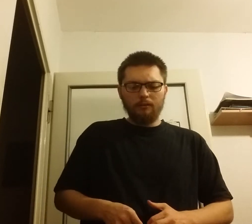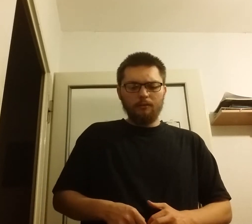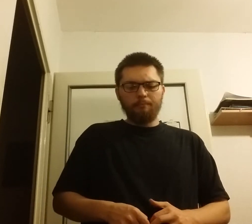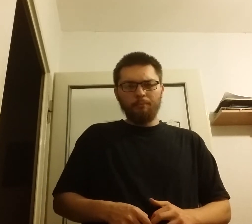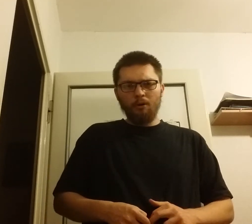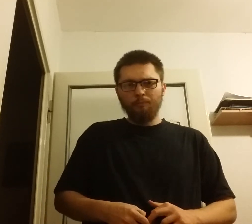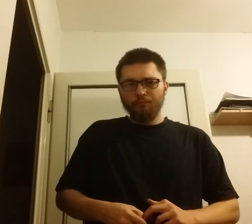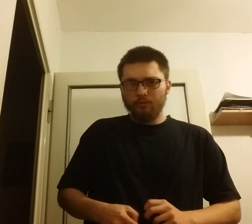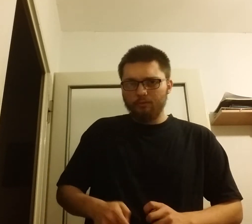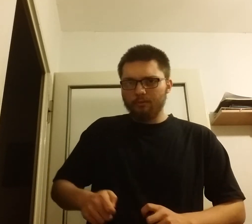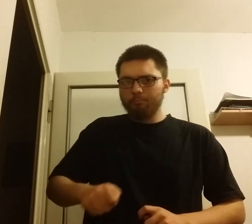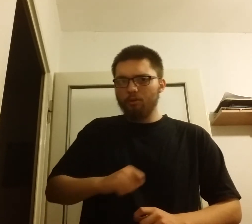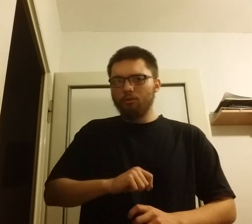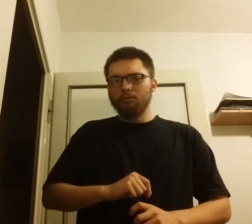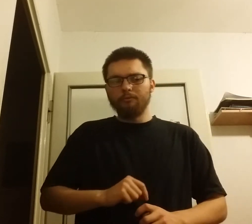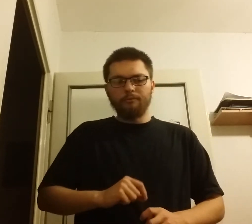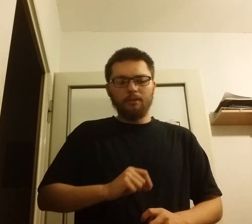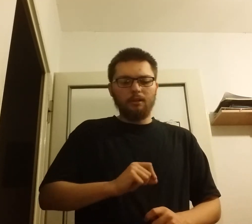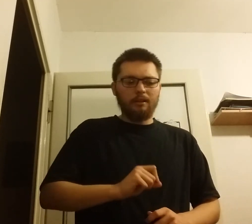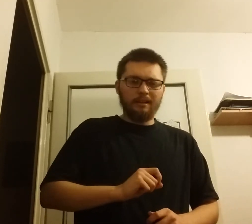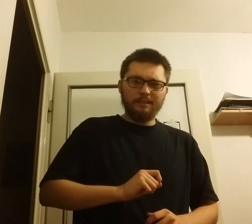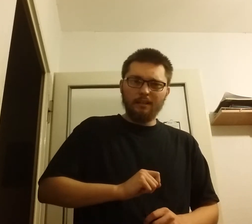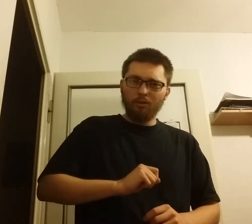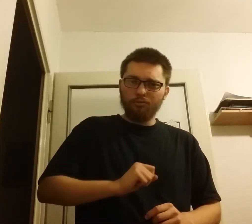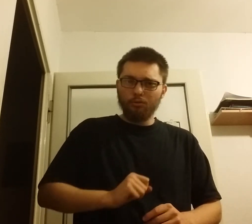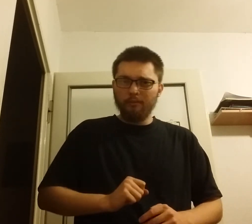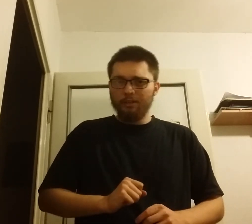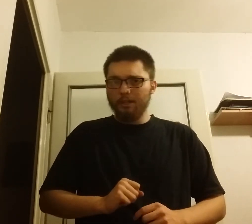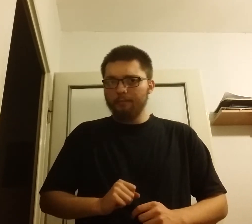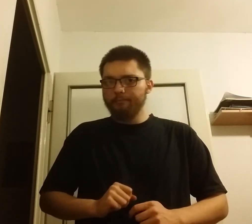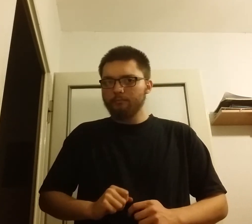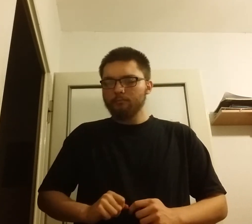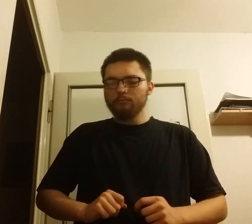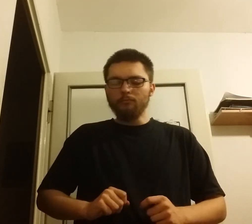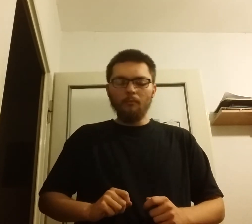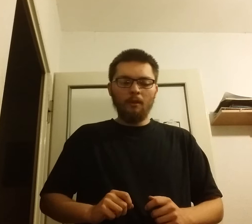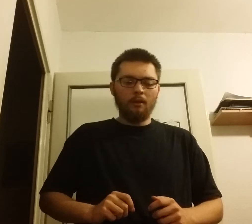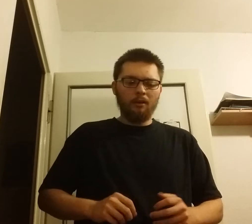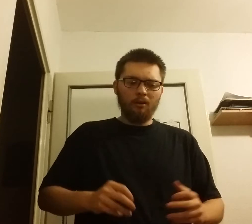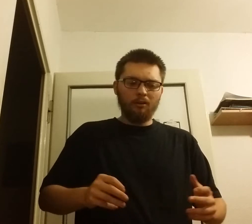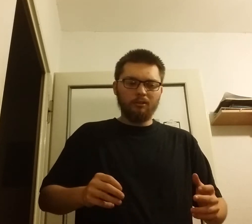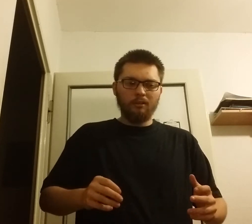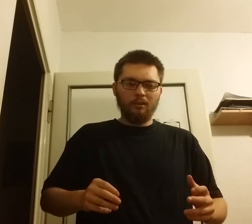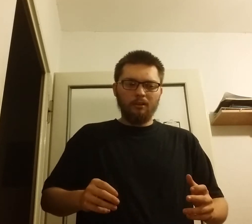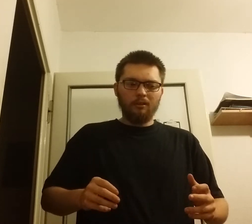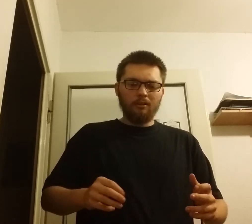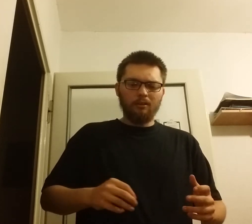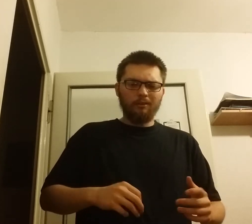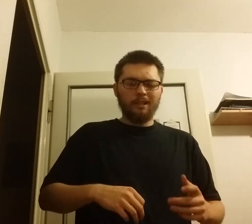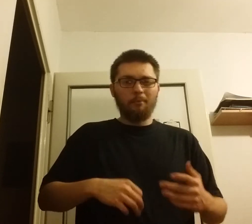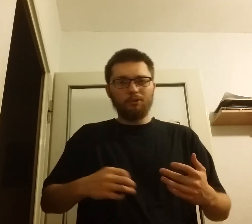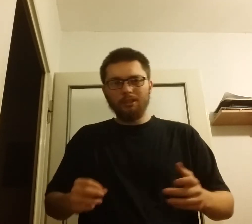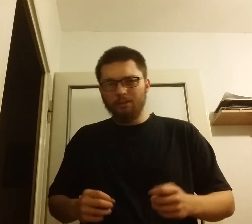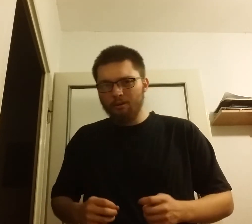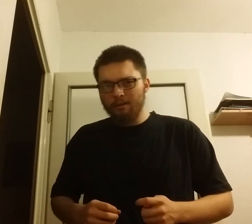po pokoju w Rydze odsuwa się od Naboczny Tor